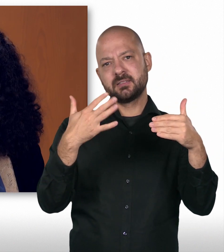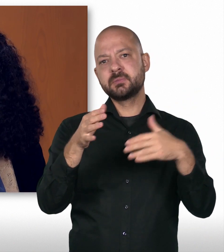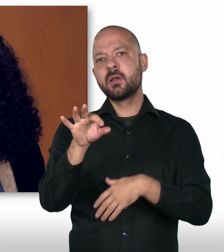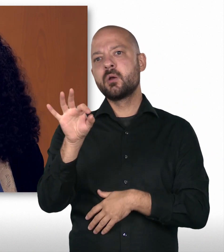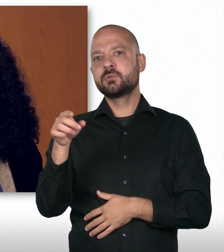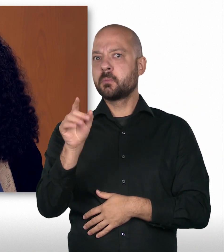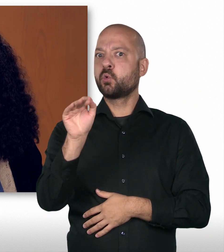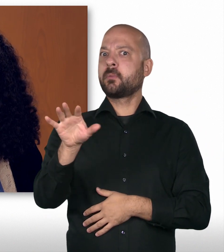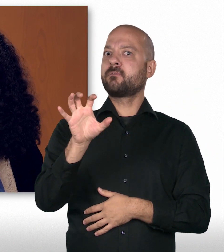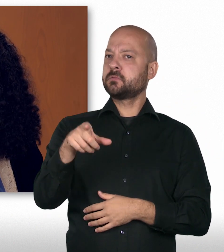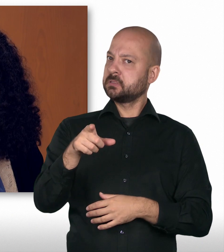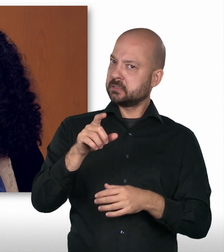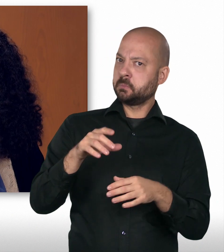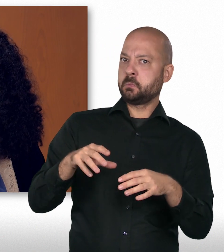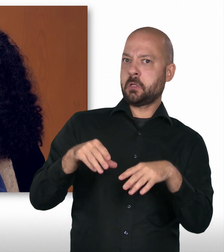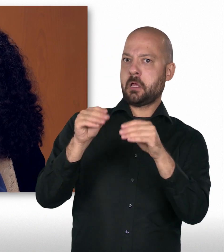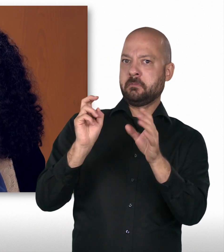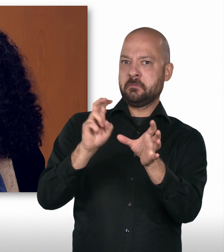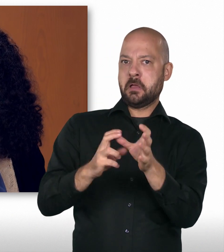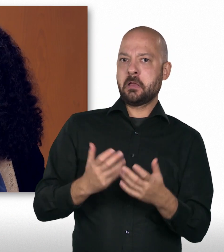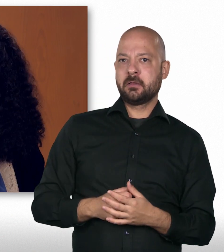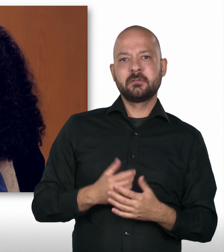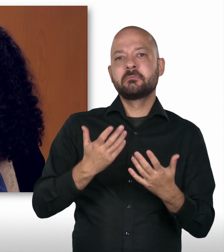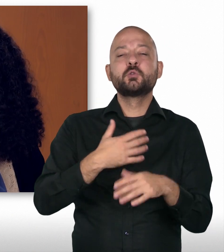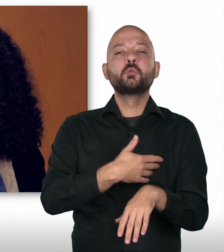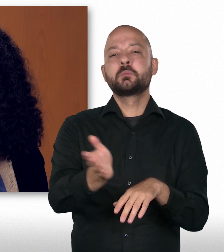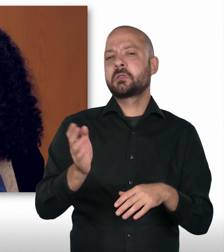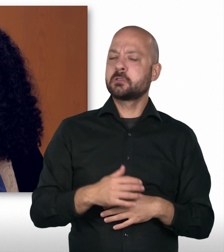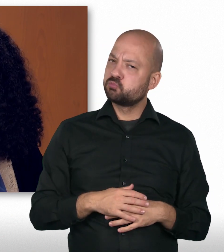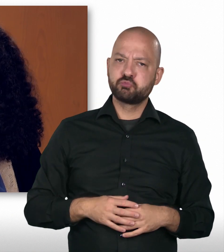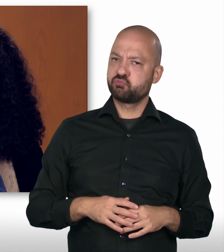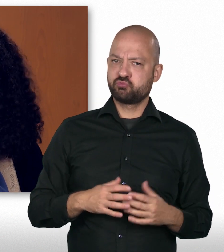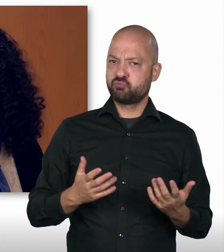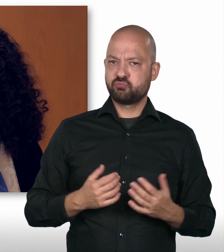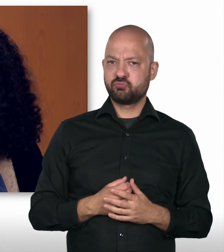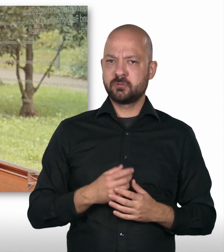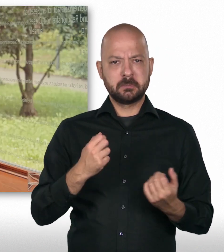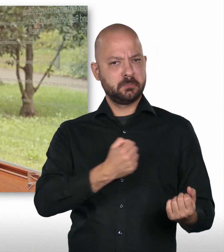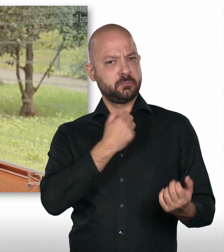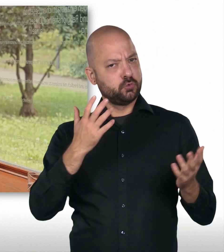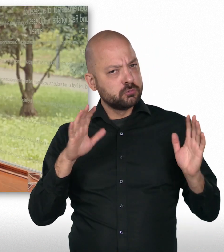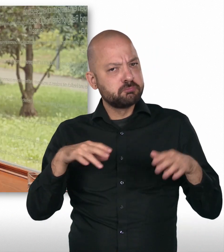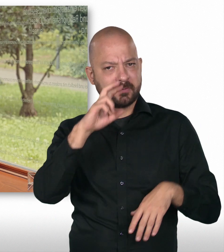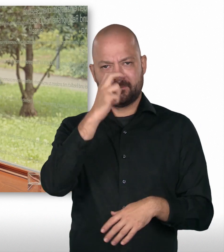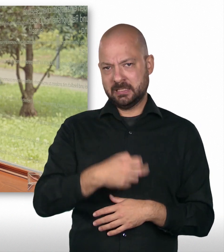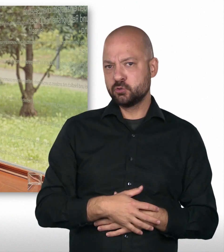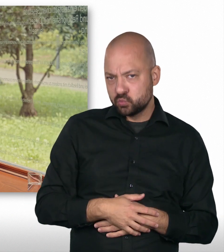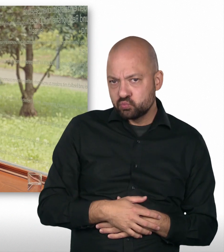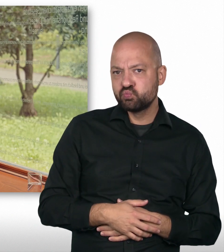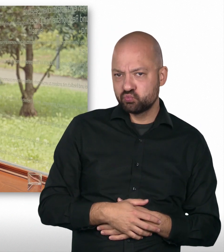es ist nie zu spät, sagen wir mal, um anzufangen und Mut sollte man schon haben und ja, es ist einfach versuchen. Mit der richtigen Einstellung